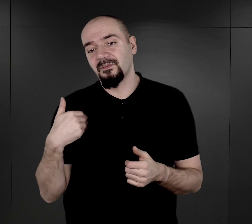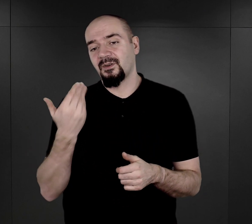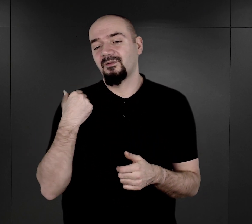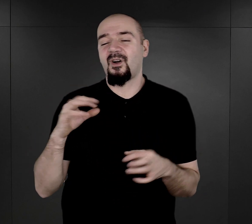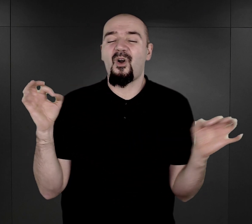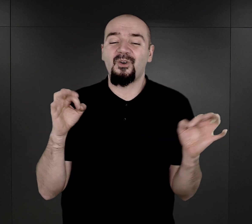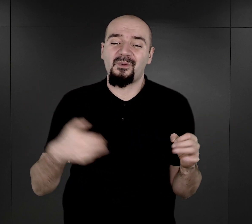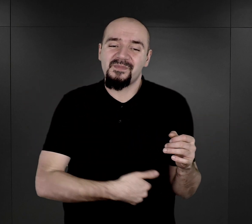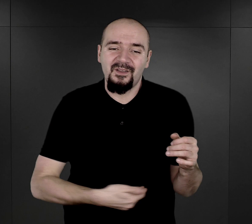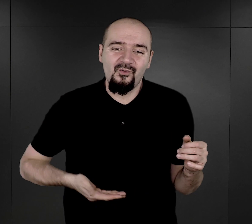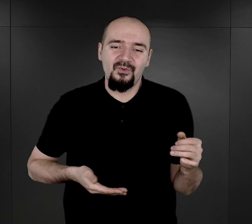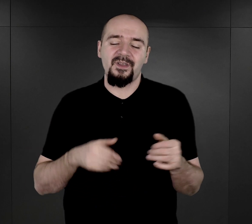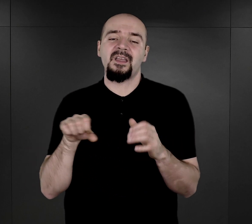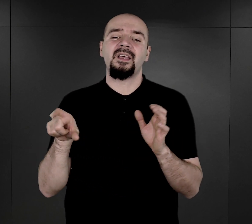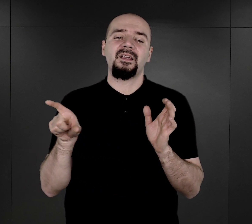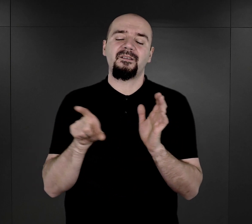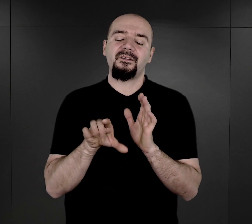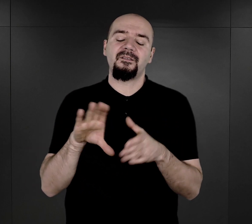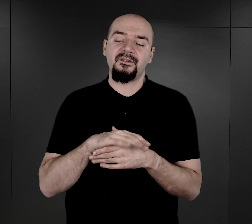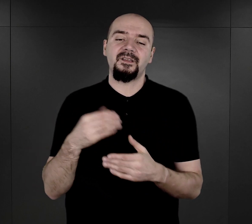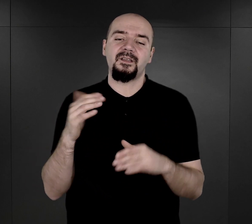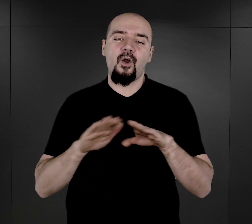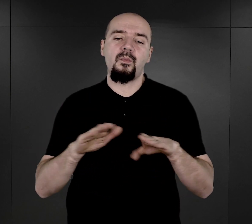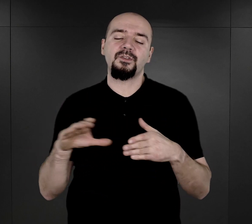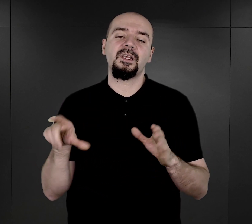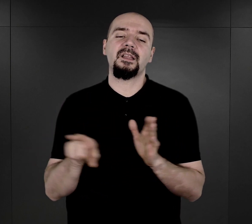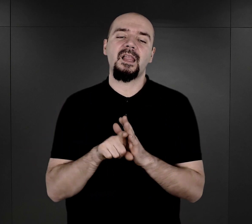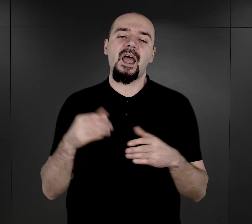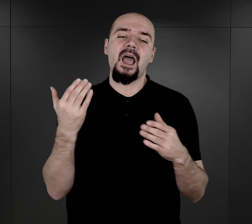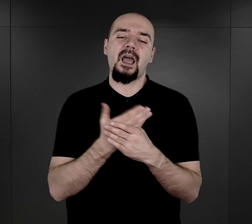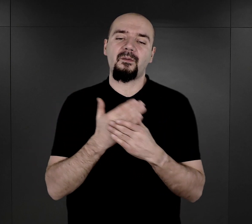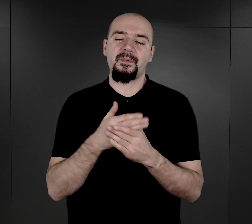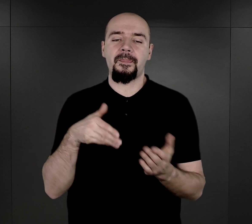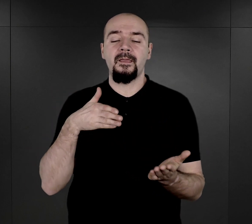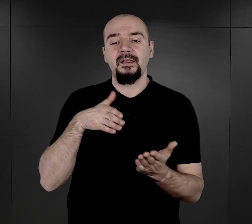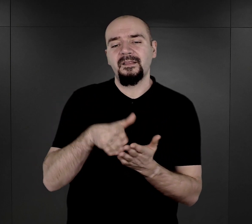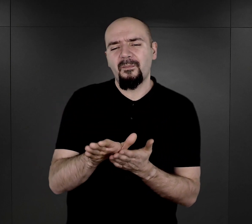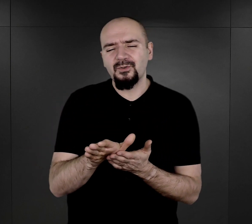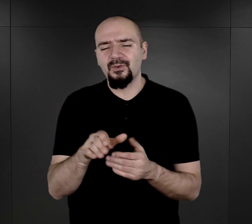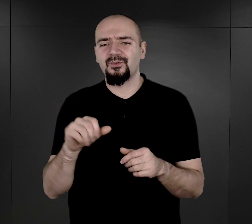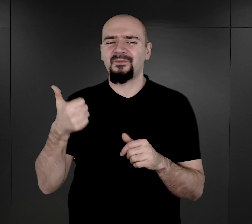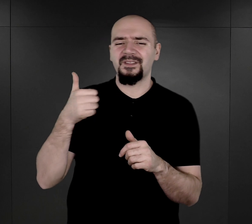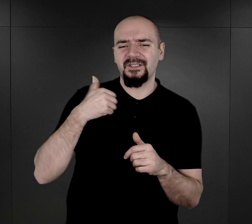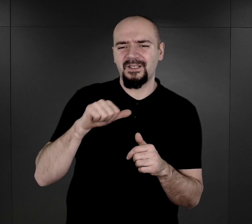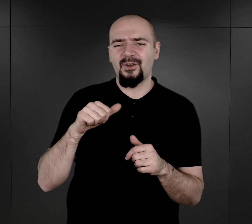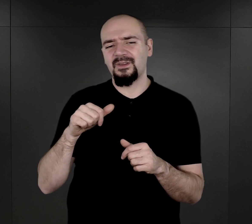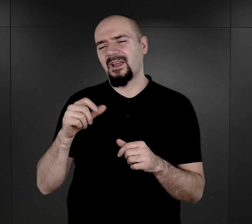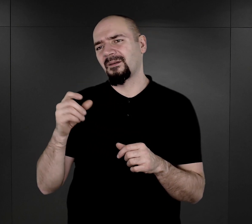niesamowity błód w obozie dla romów. Początkowo, w pierwszych tygodniach, romowie mieli jeszcze swoje